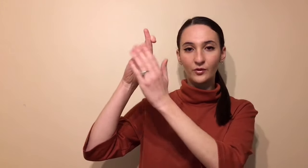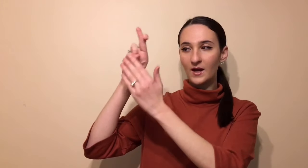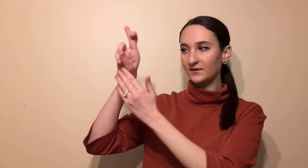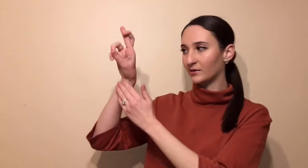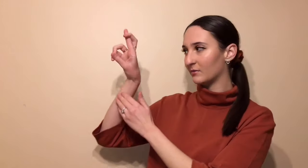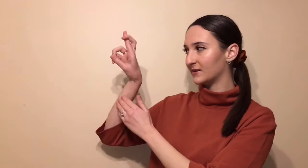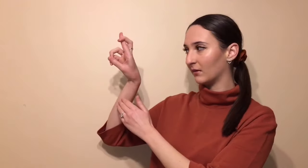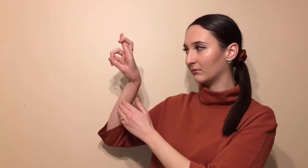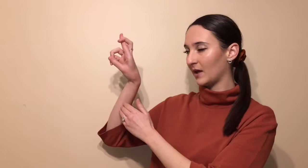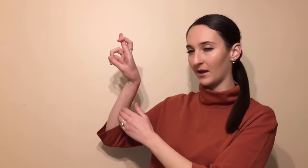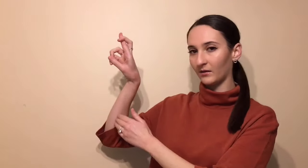doigts, ils sont comme ça. R.